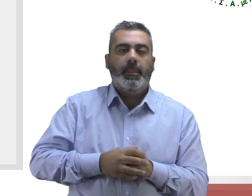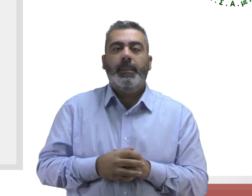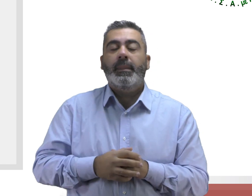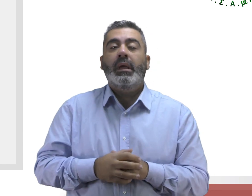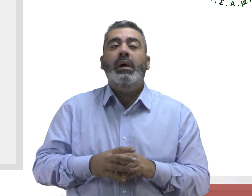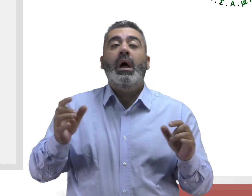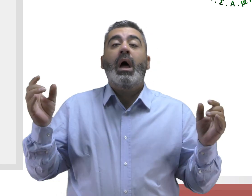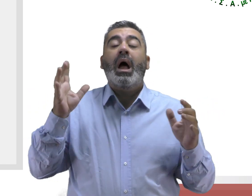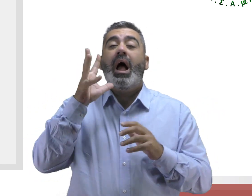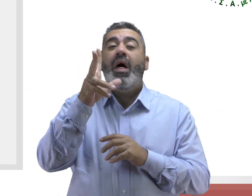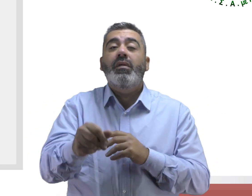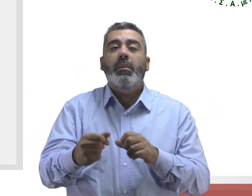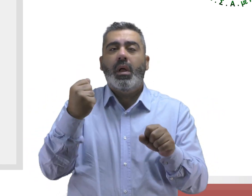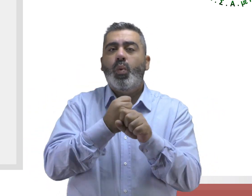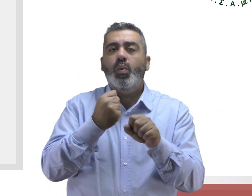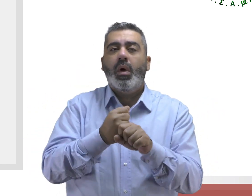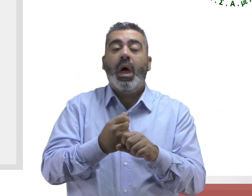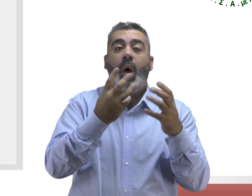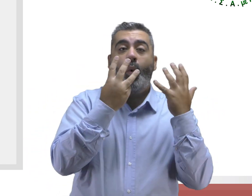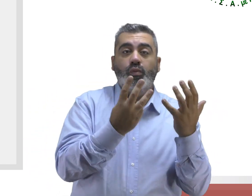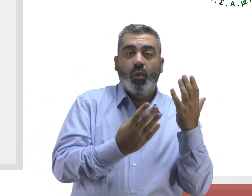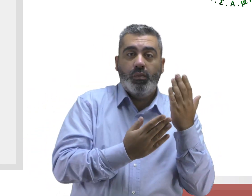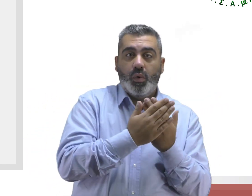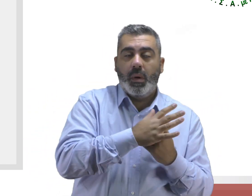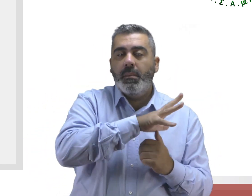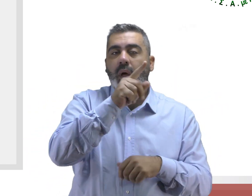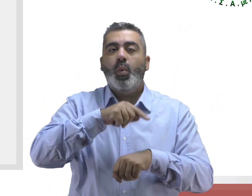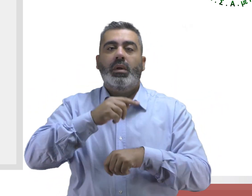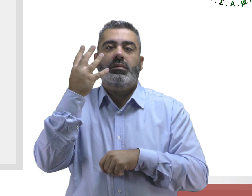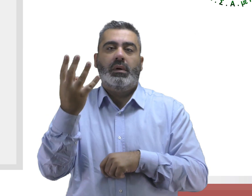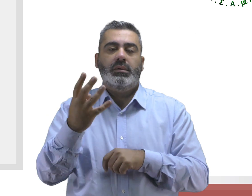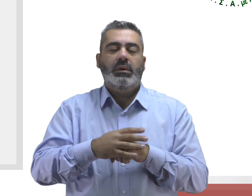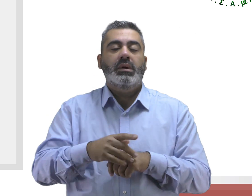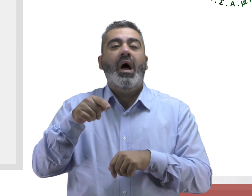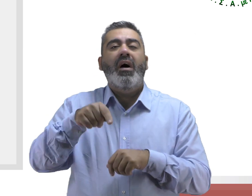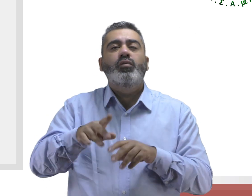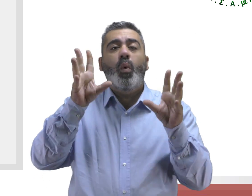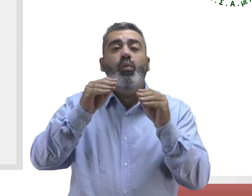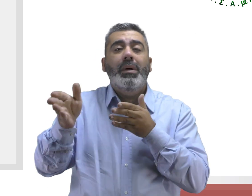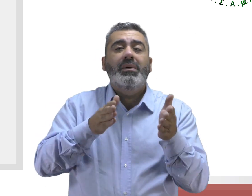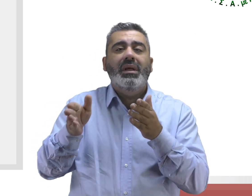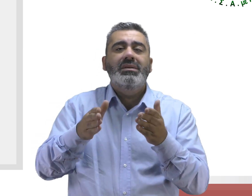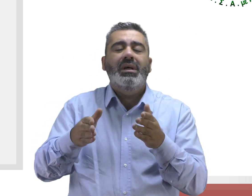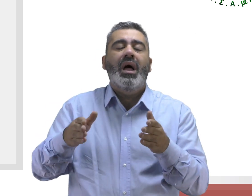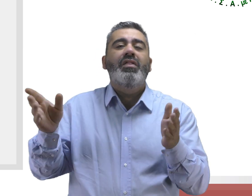καθημερινή βάση από τις 8 μέχρι τις 4. Υπηρεσία διεκδικούμε μαζί της ΕΣΑΜΕΑ. Διεύθυνση,